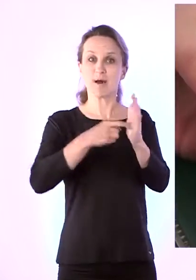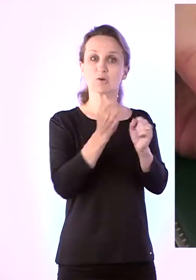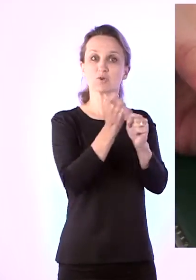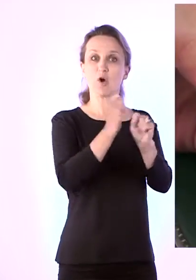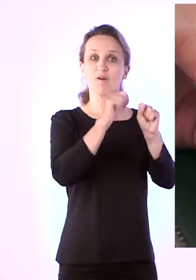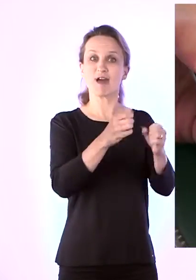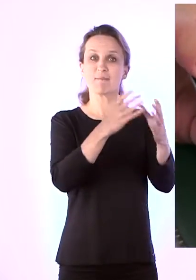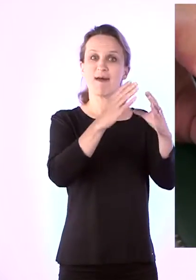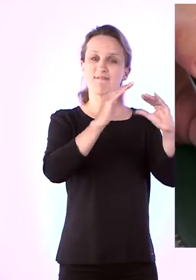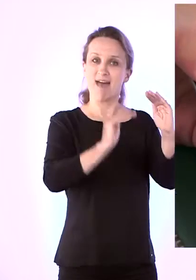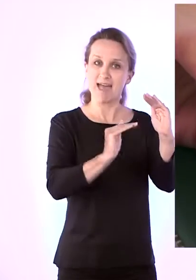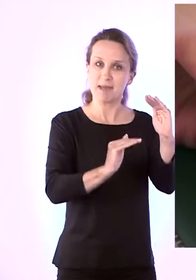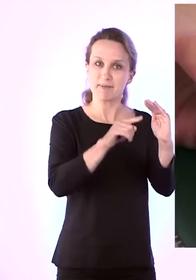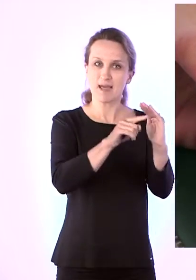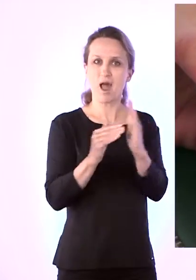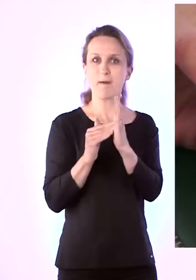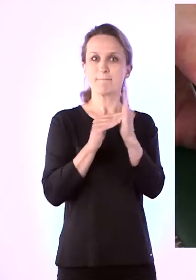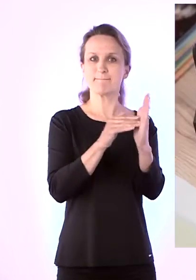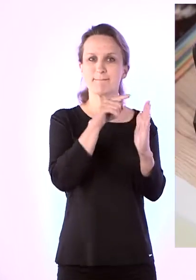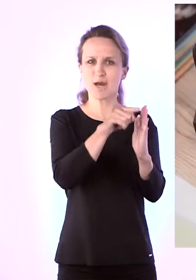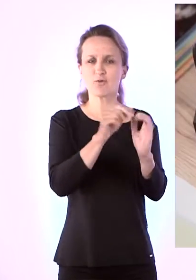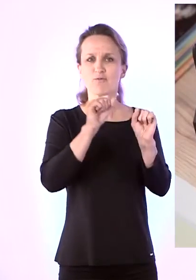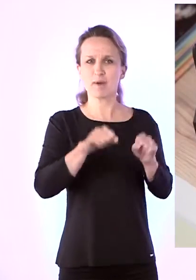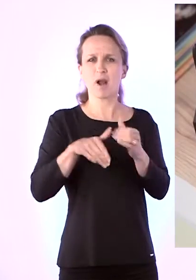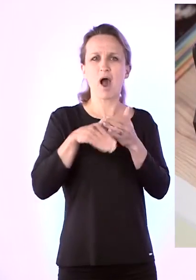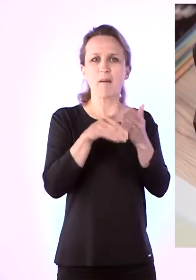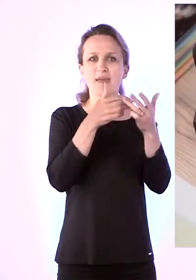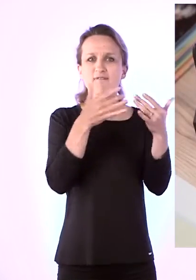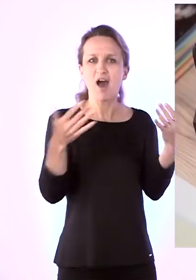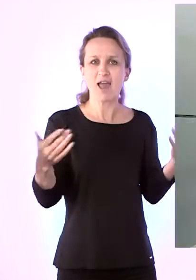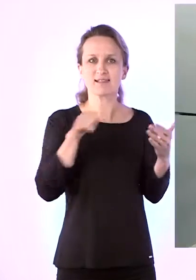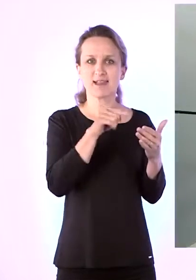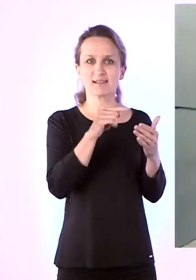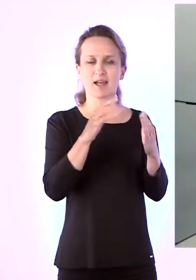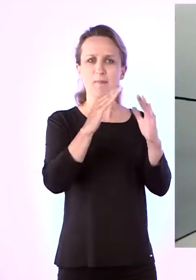vähenemist, kuid puude mõju töövõimele on võimalik abivahenditega vähendada.